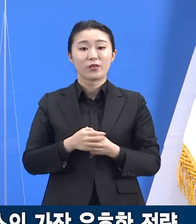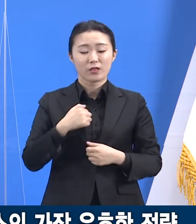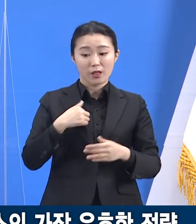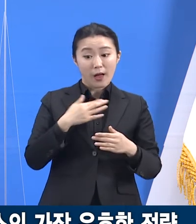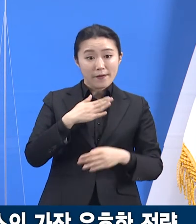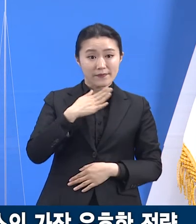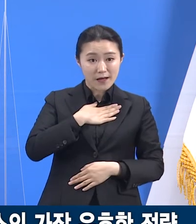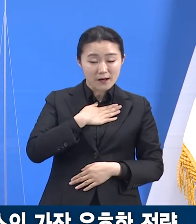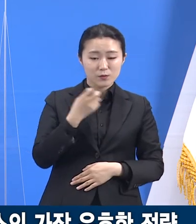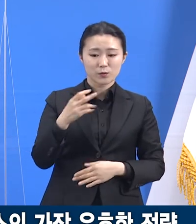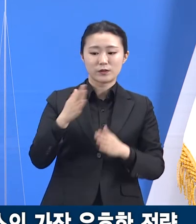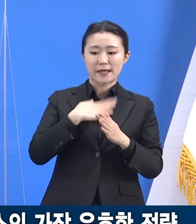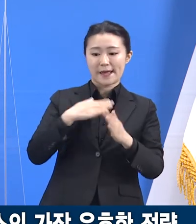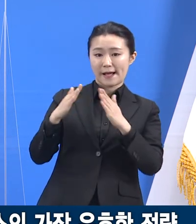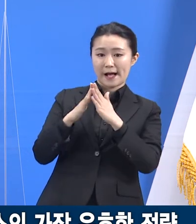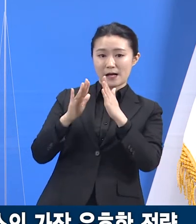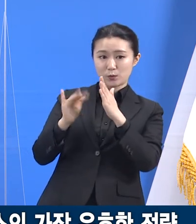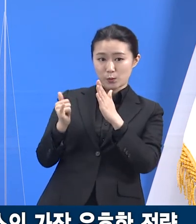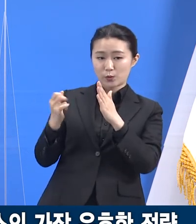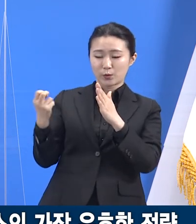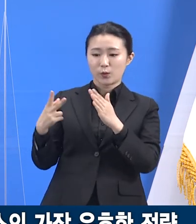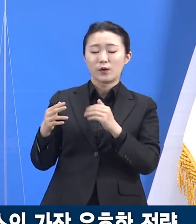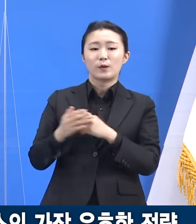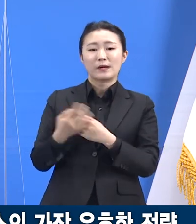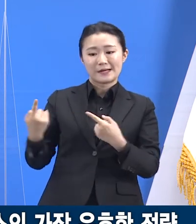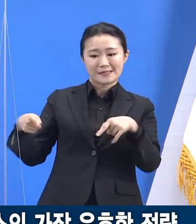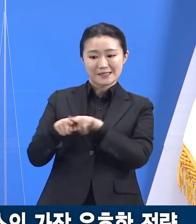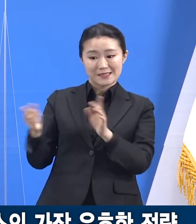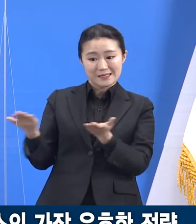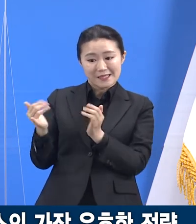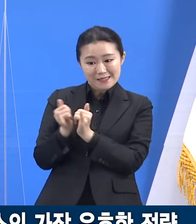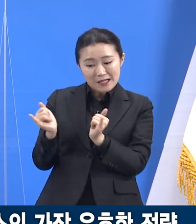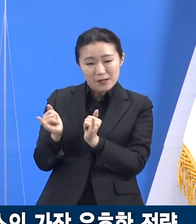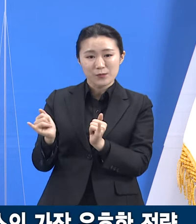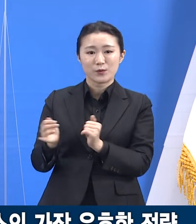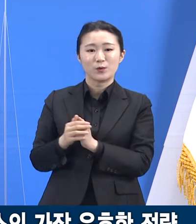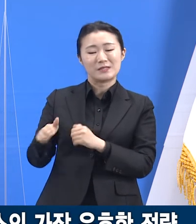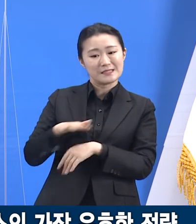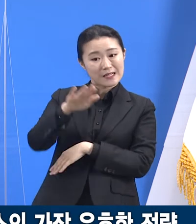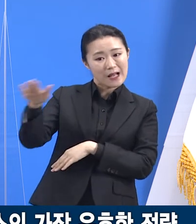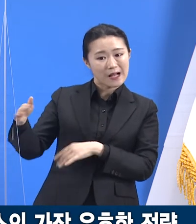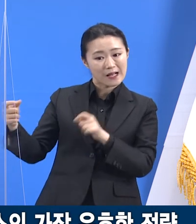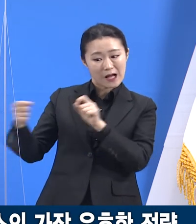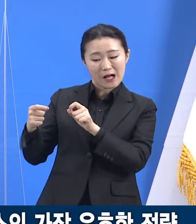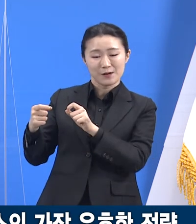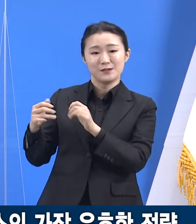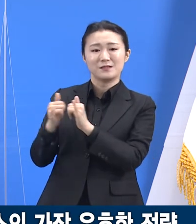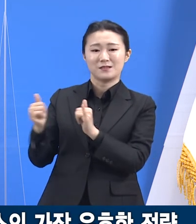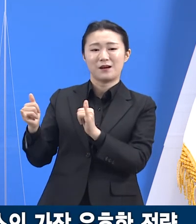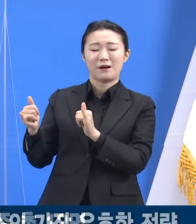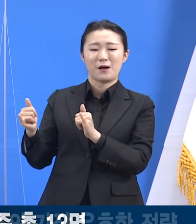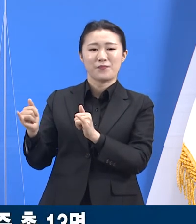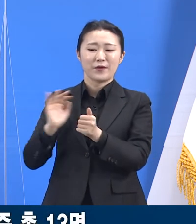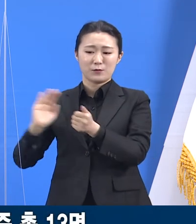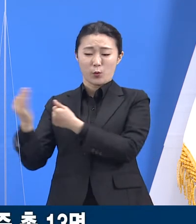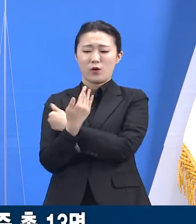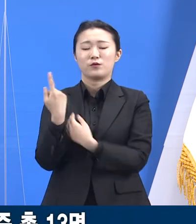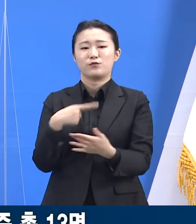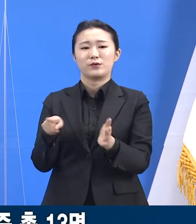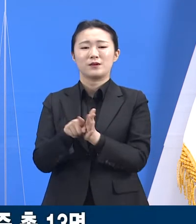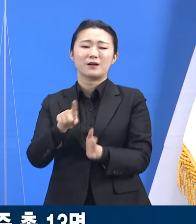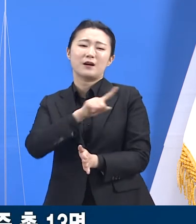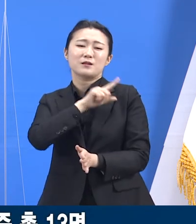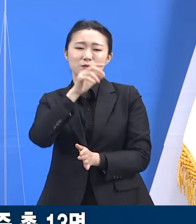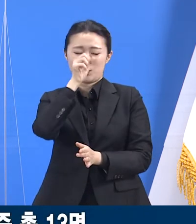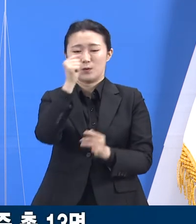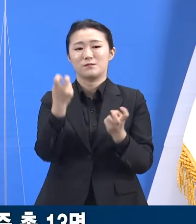이웃을 지키는 가장 좋은 방법입니다. 다음은 구리시 어린이집 관련 확진 사례입니다.